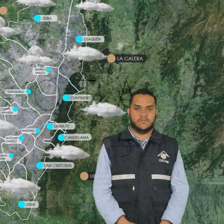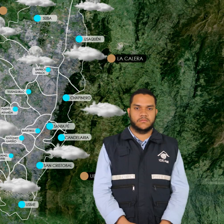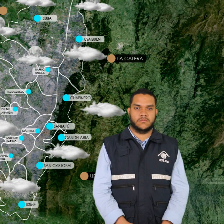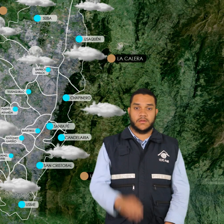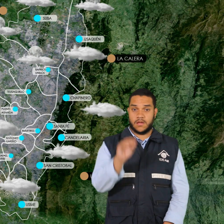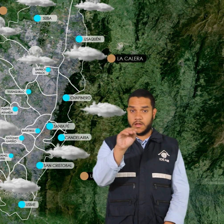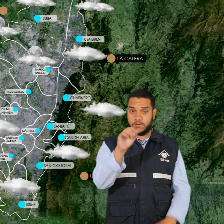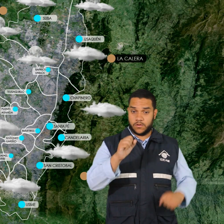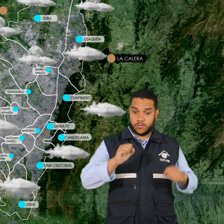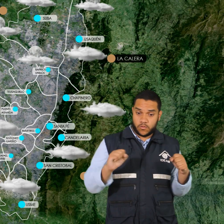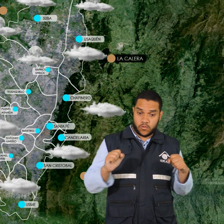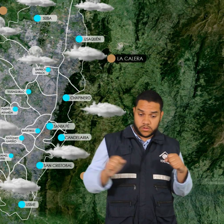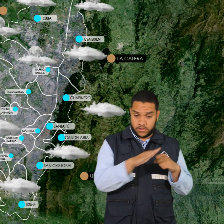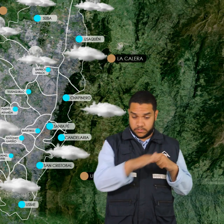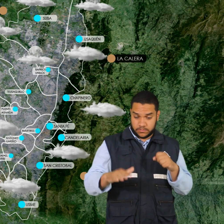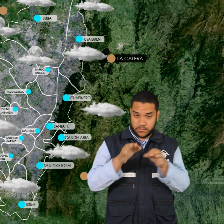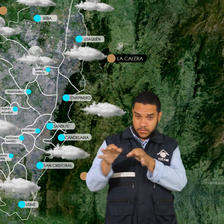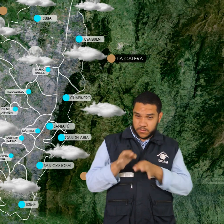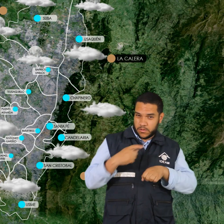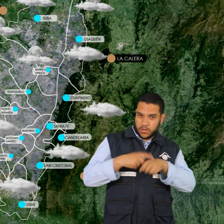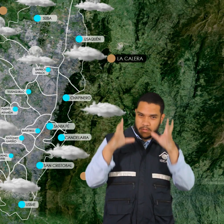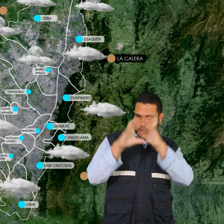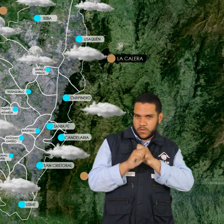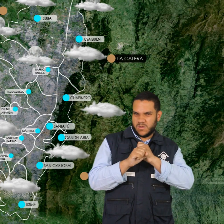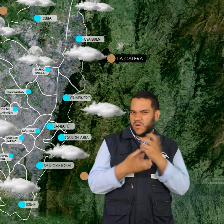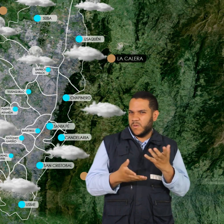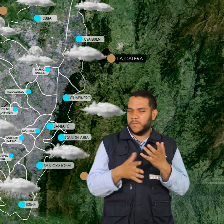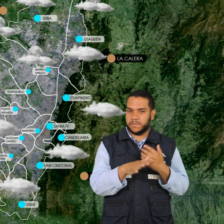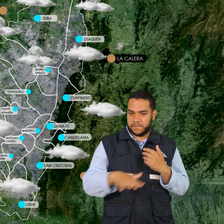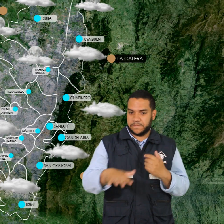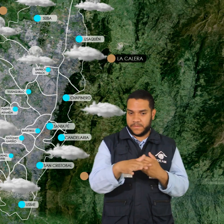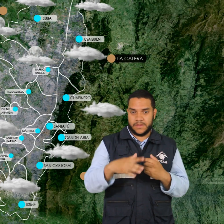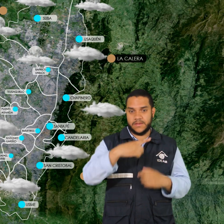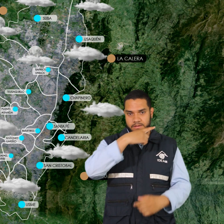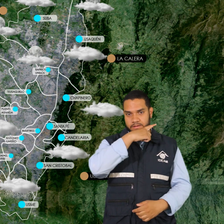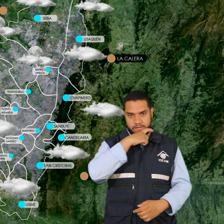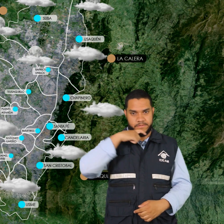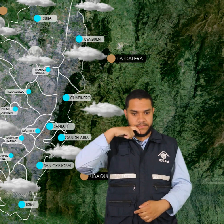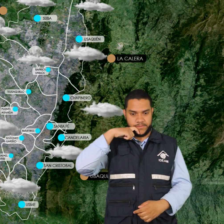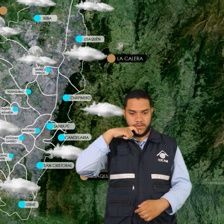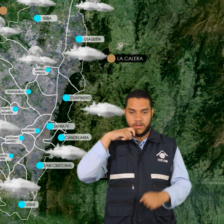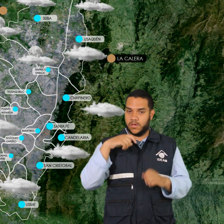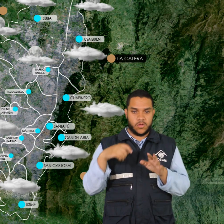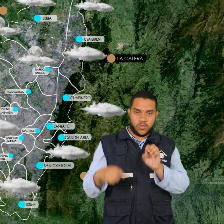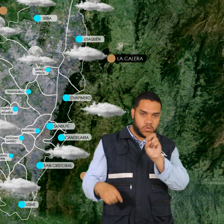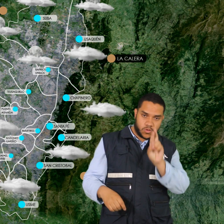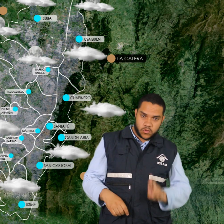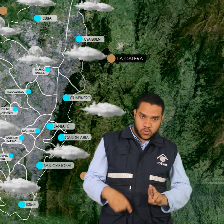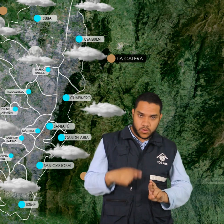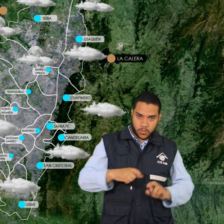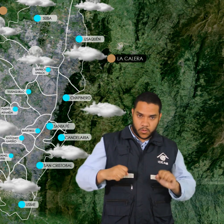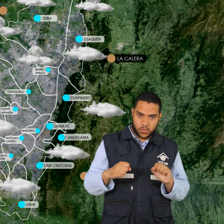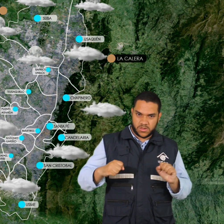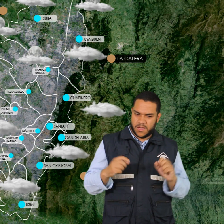El pronóstico para esta noche en gran parte de la sabana de Bogotá nos indica que permanecerán las condiciones de tiempo seco excepto el sur de la ciudad